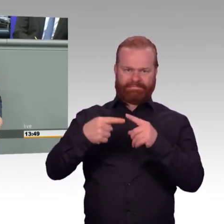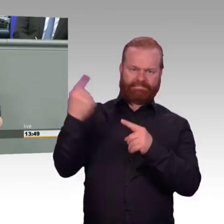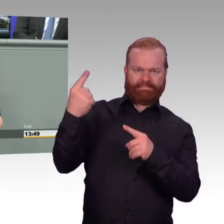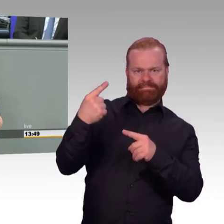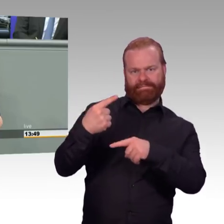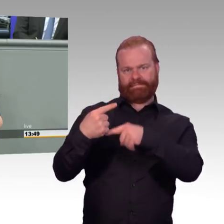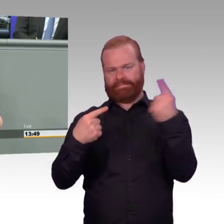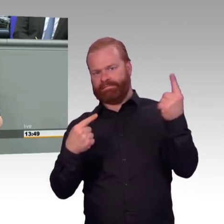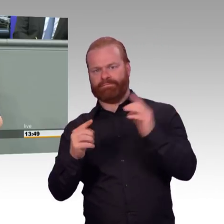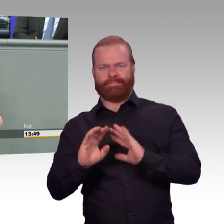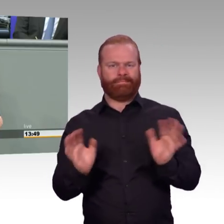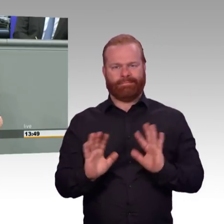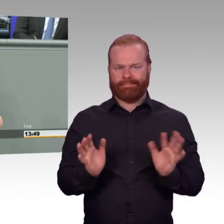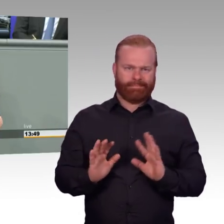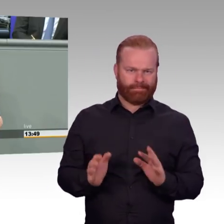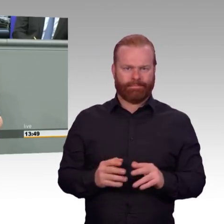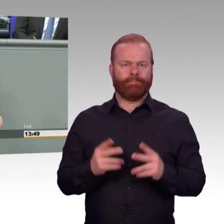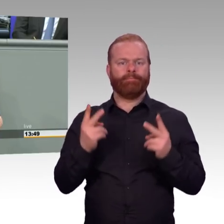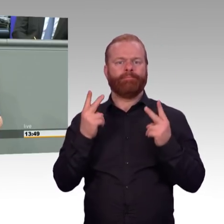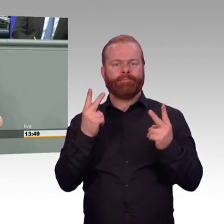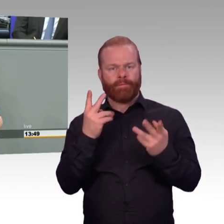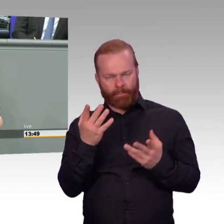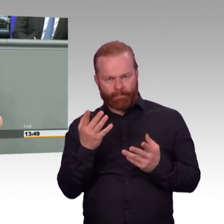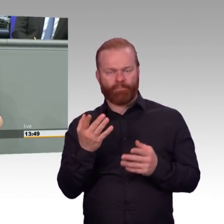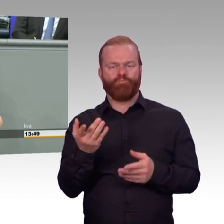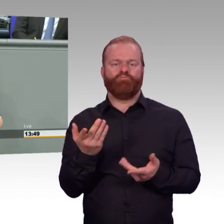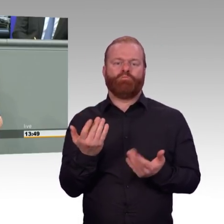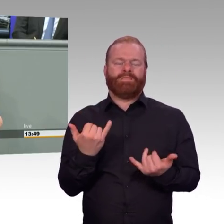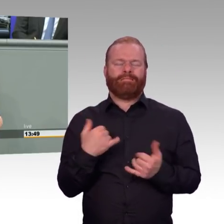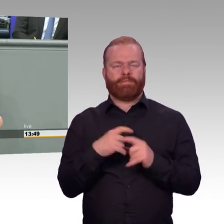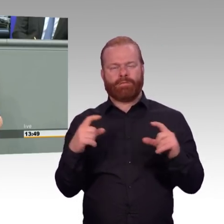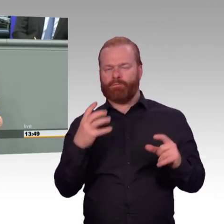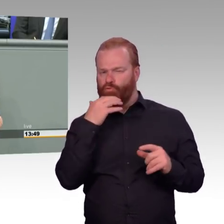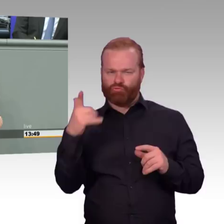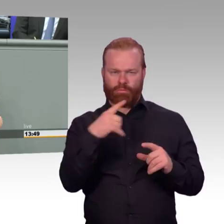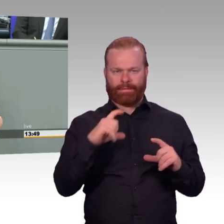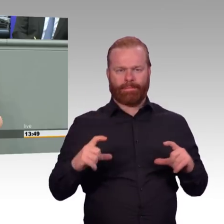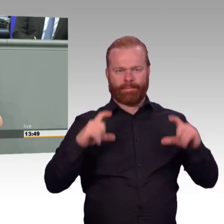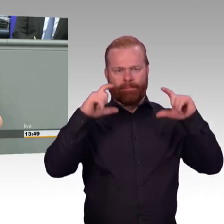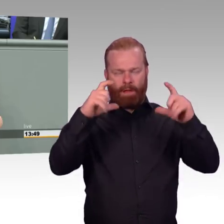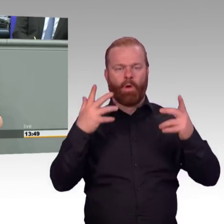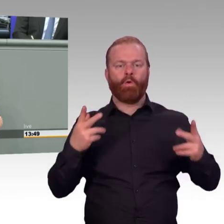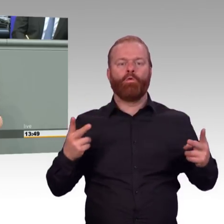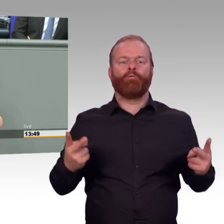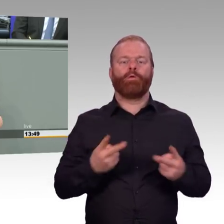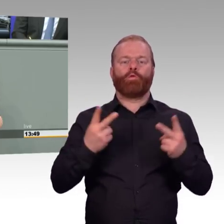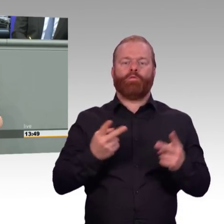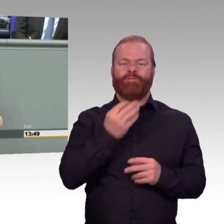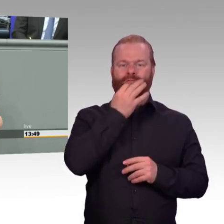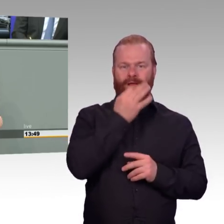Kosten-Nutzen-Faktors bestehende Projekte beeinträchtigt werden. Wenn, dann müssen die zusätzlichen Projekte on top gefördert werden. Herr Kollege, gestattet